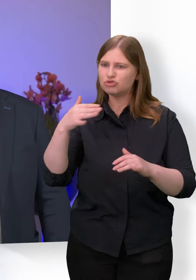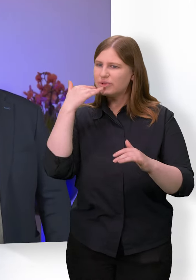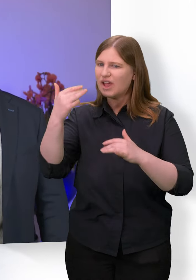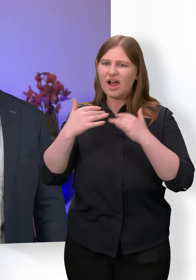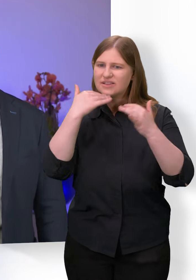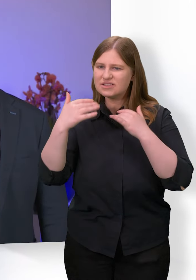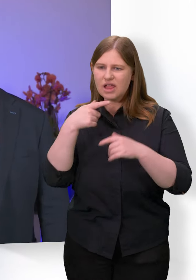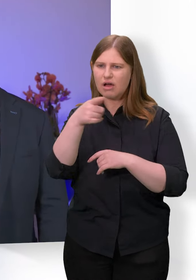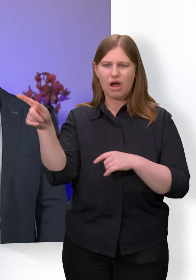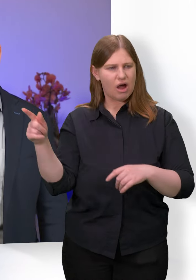das den Menschen dann auch sagen.